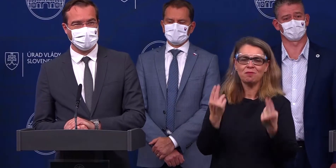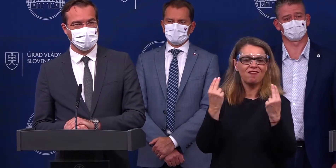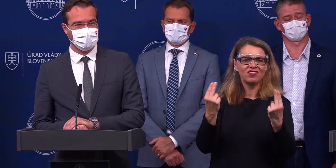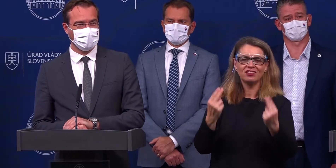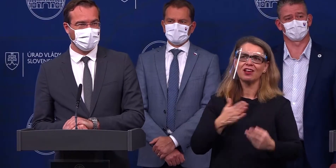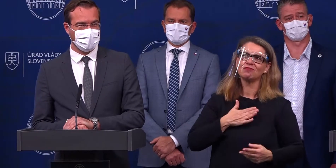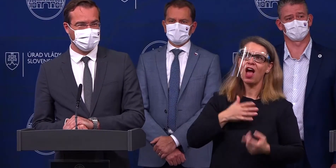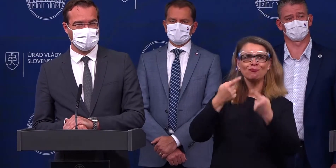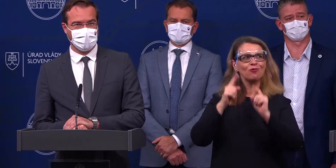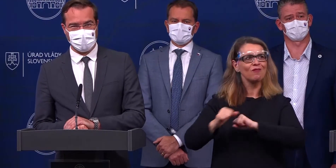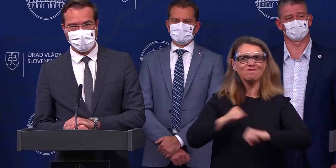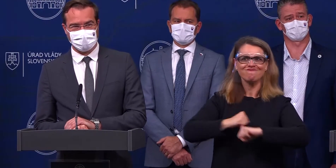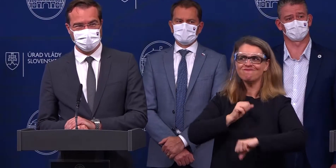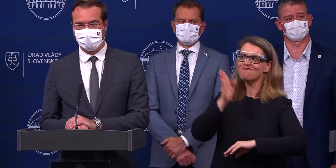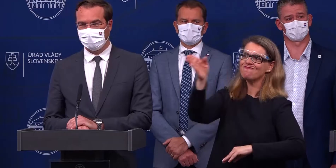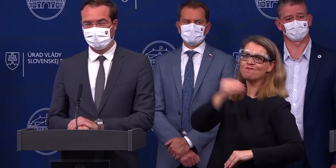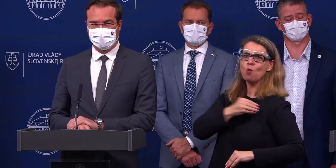uvažovali o tom, že budú organizovať